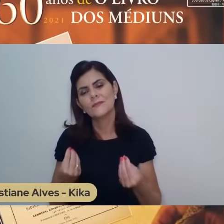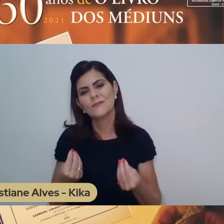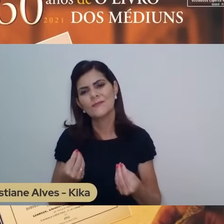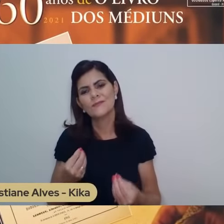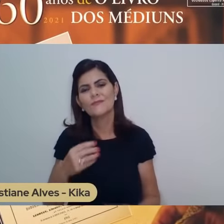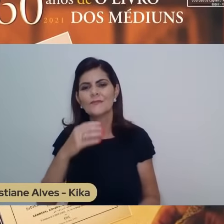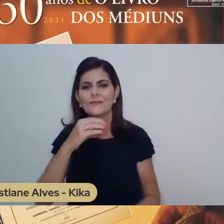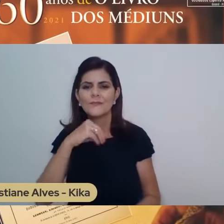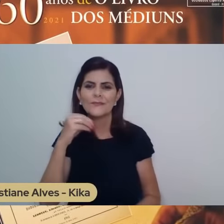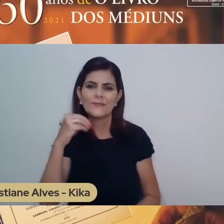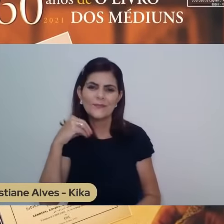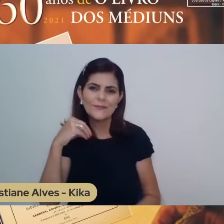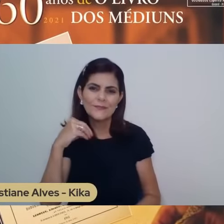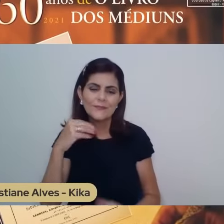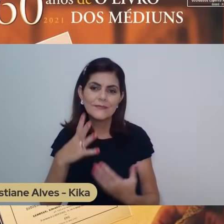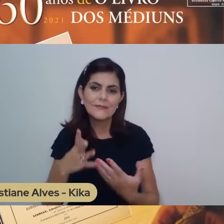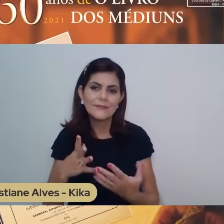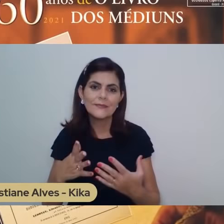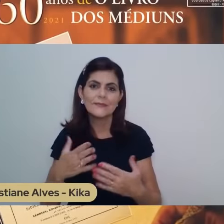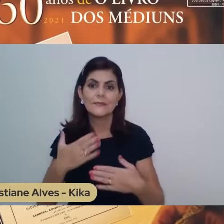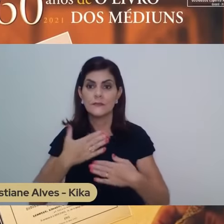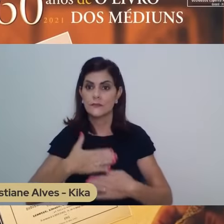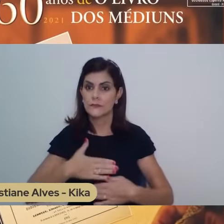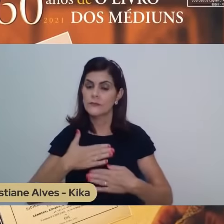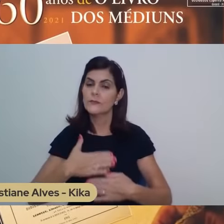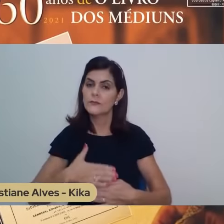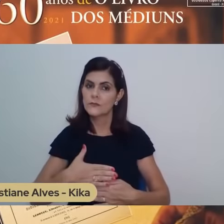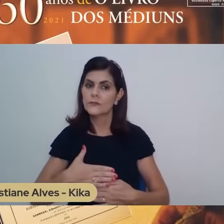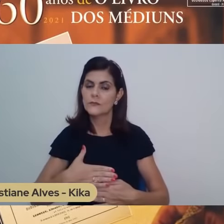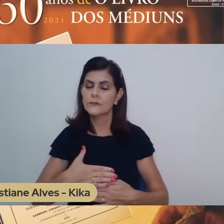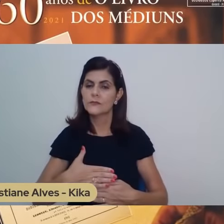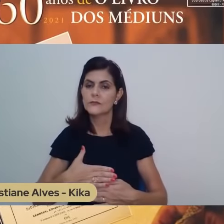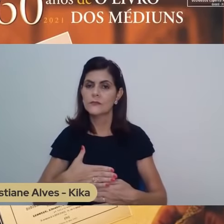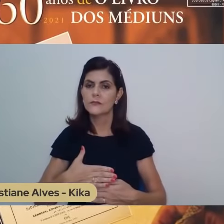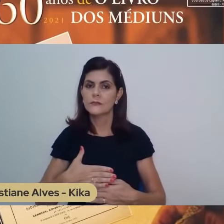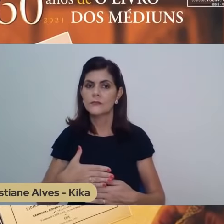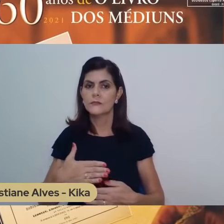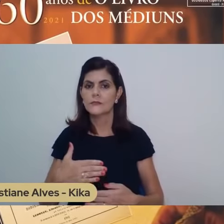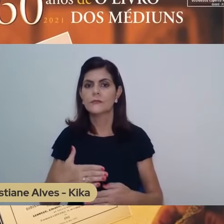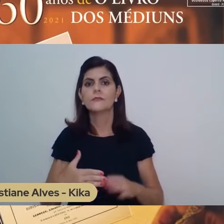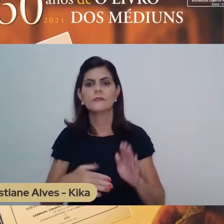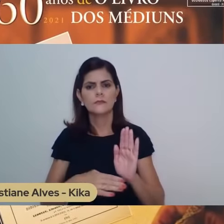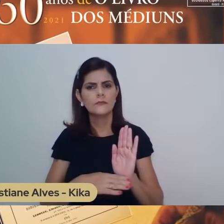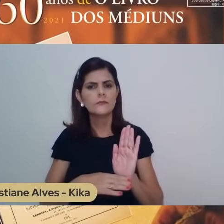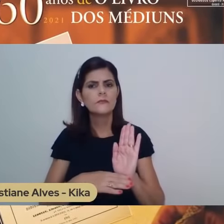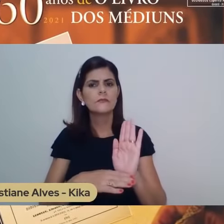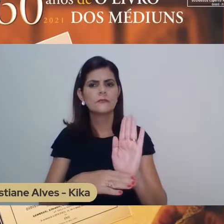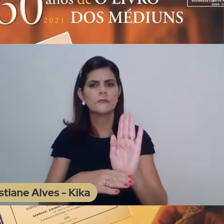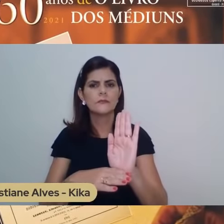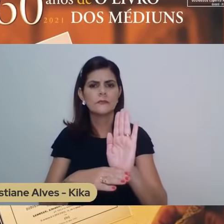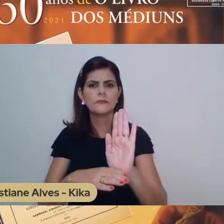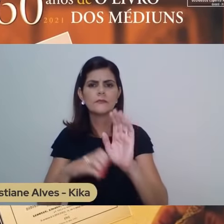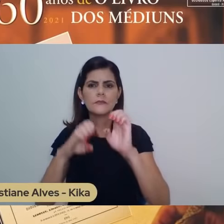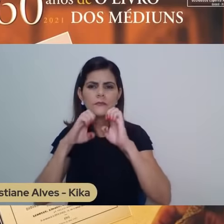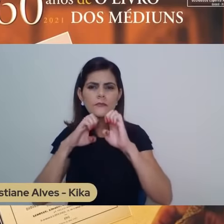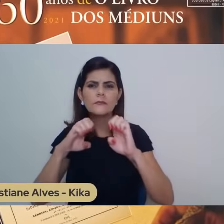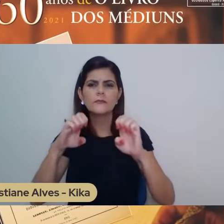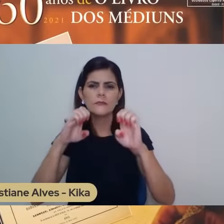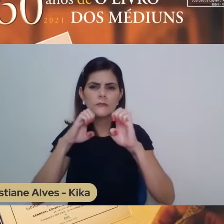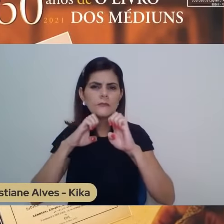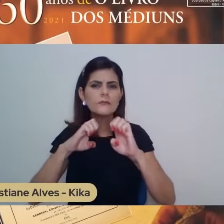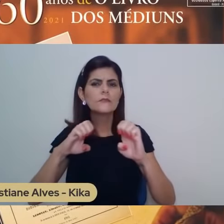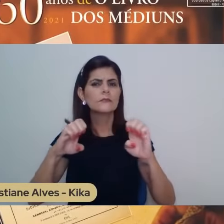E enquanto o corpo lhe permite dar testemunho da realidade espiritual, combatendo a ignorância e a